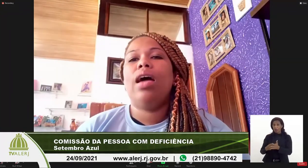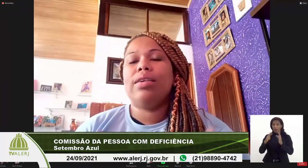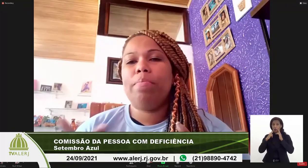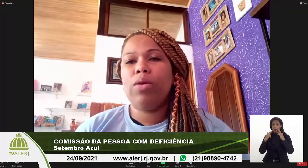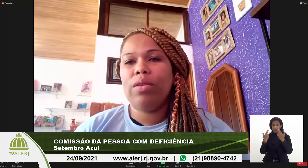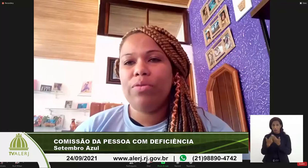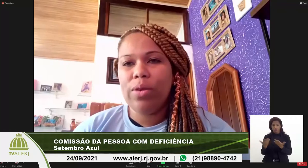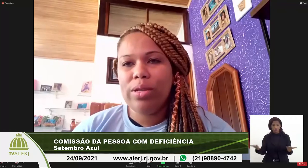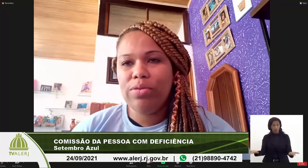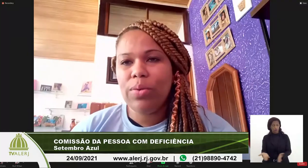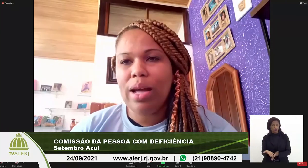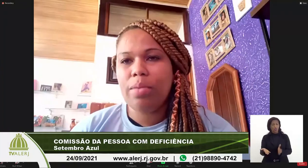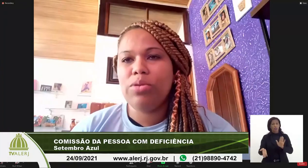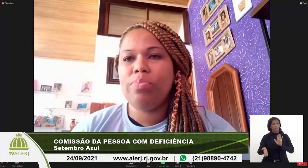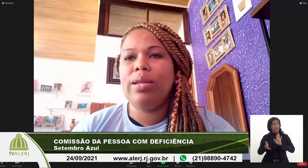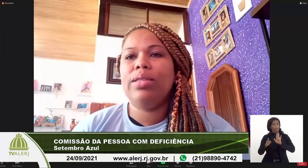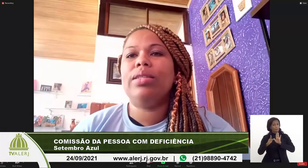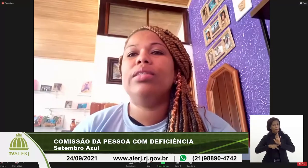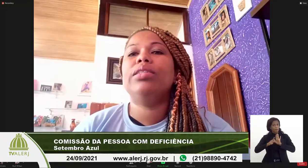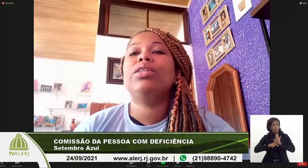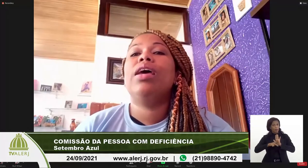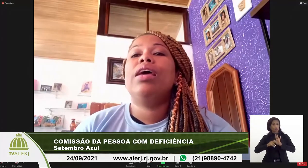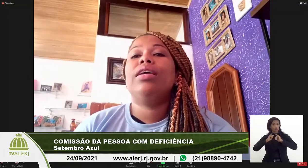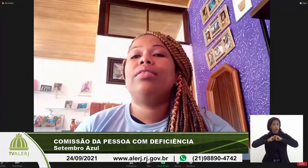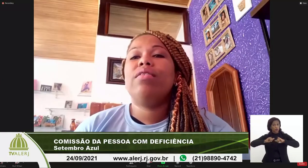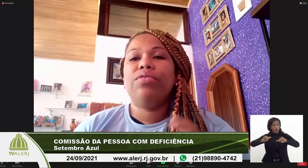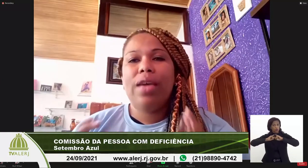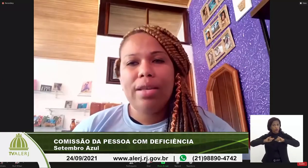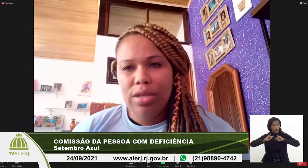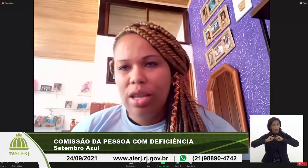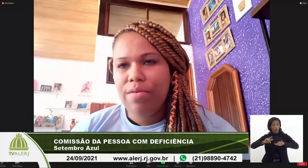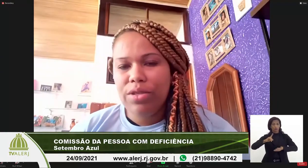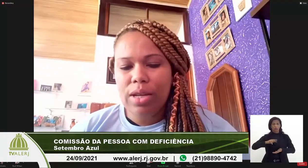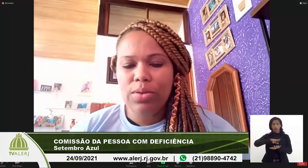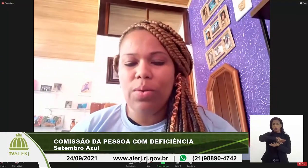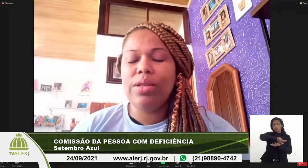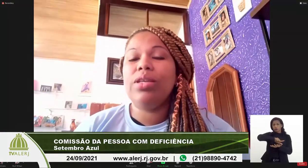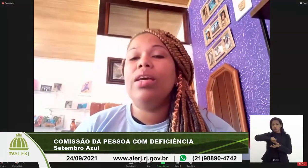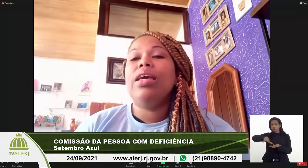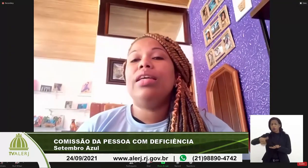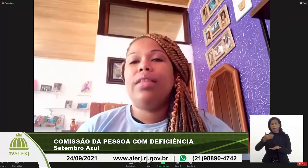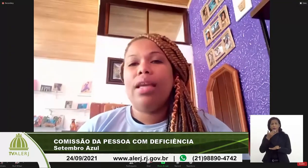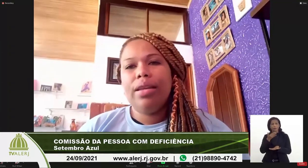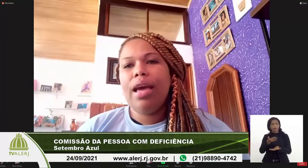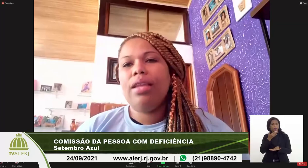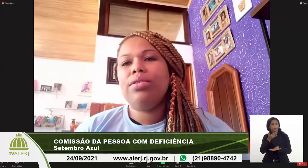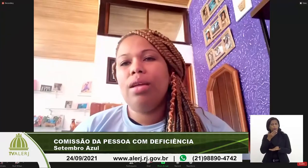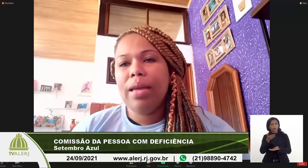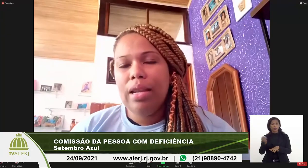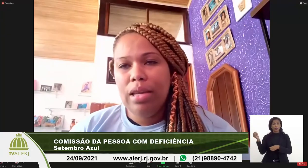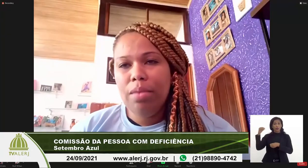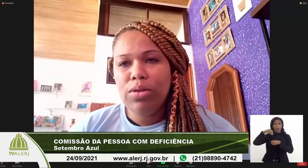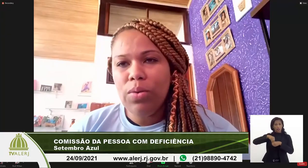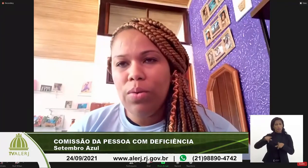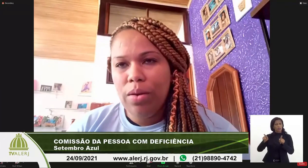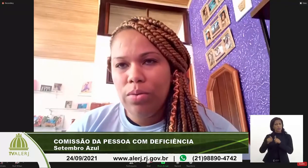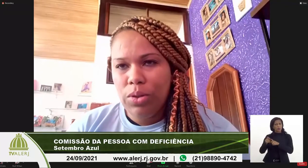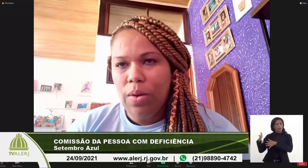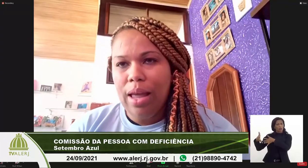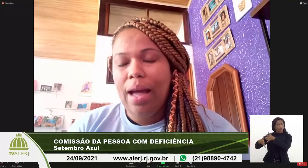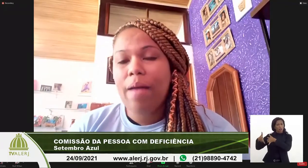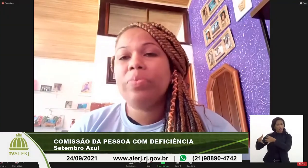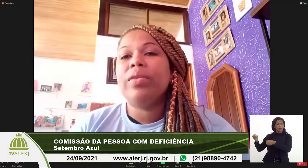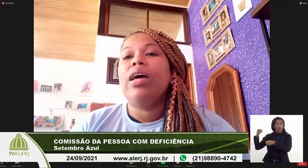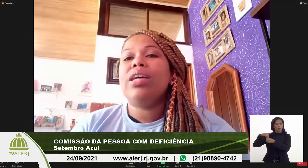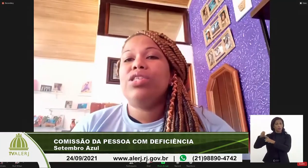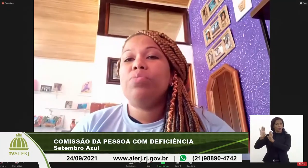pauta, essa pauta foi divulgada para os palestrantes, e tem diversas reivindicações, e dentre elas também há Libras no currículo